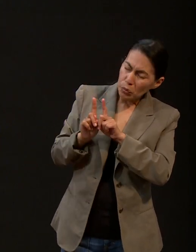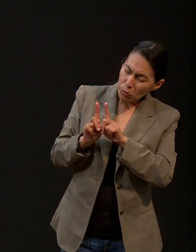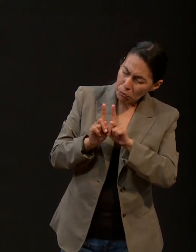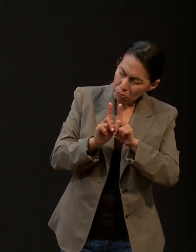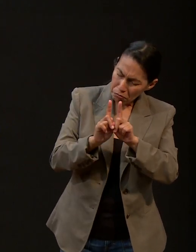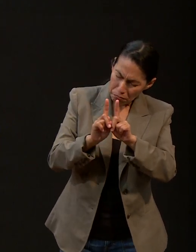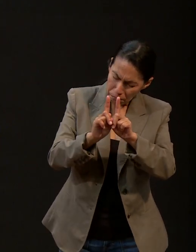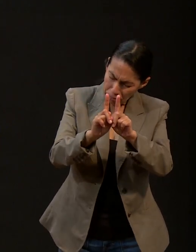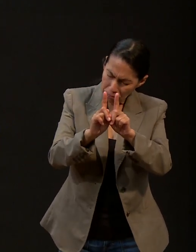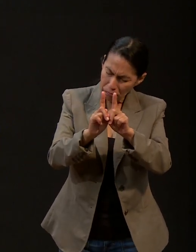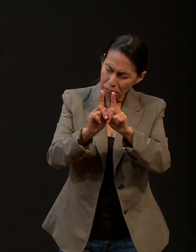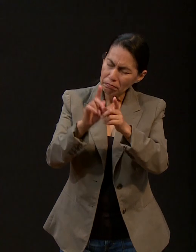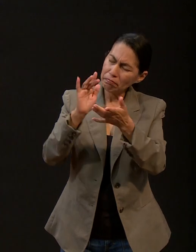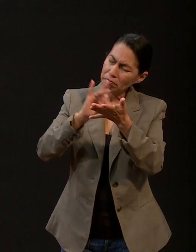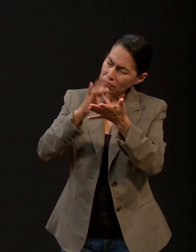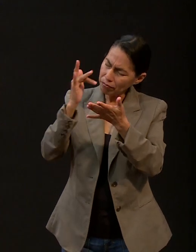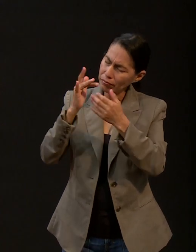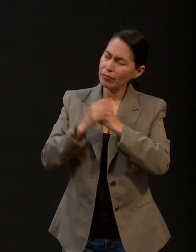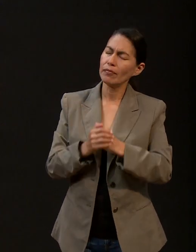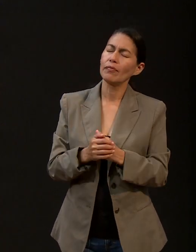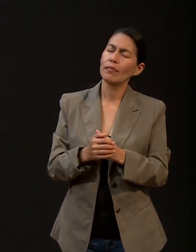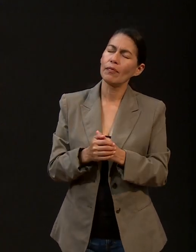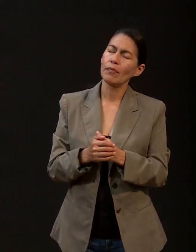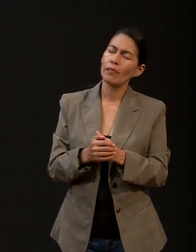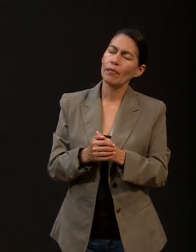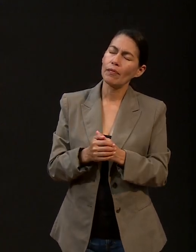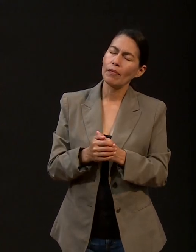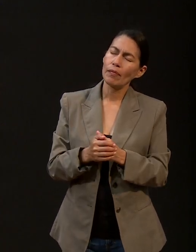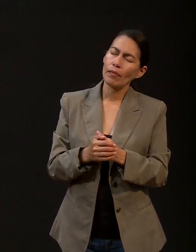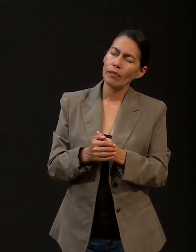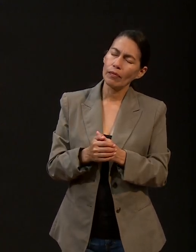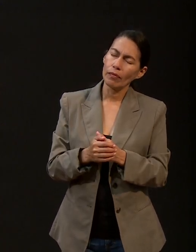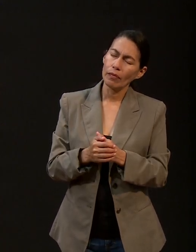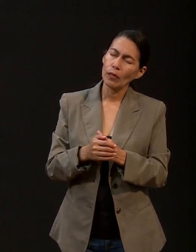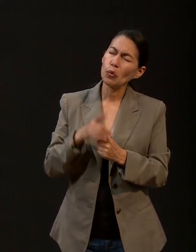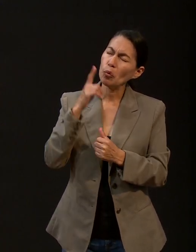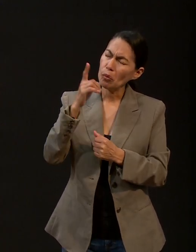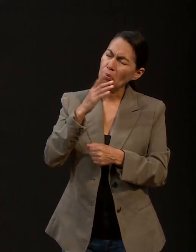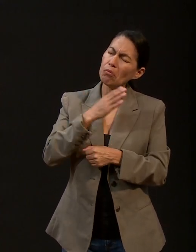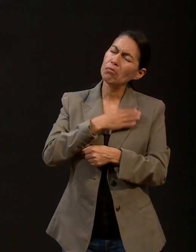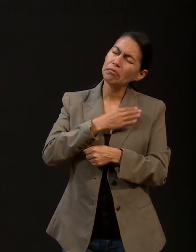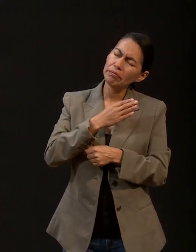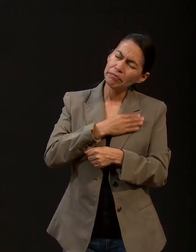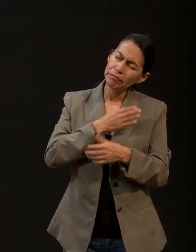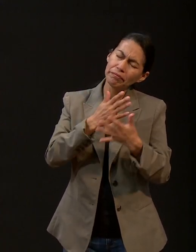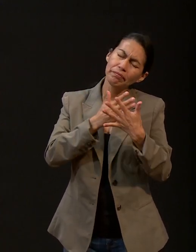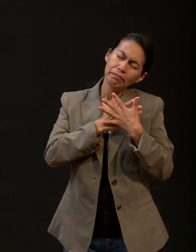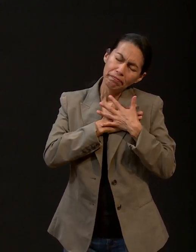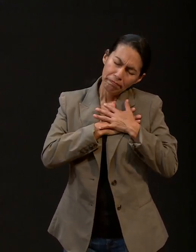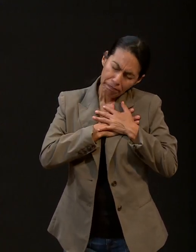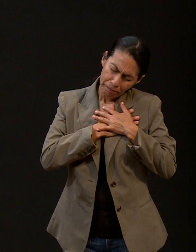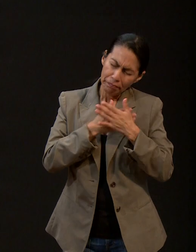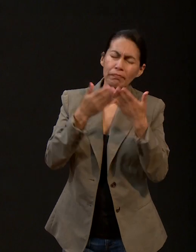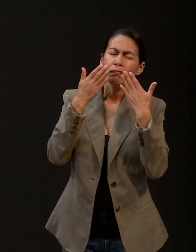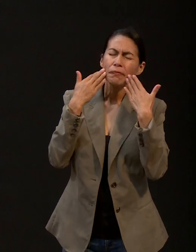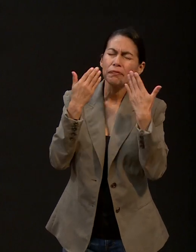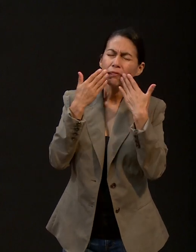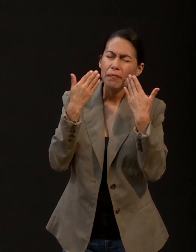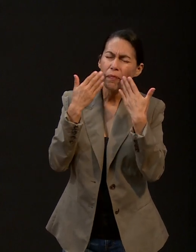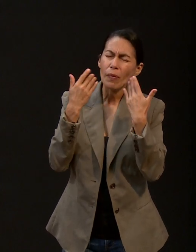Amén. Y te agradecemos por ello. Te damos gracias por todas tus bondades, por tu misericordia